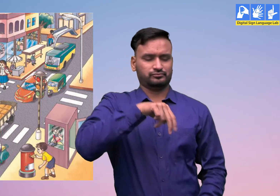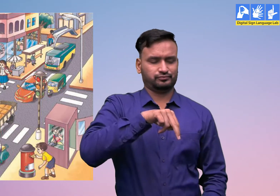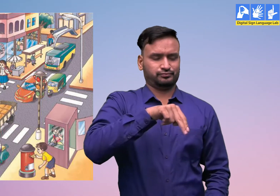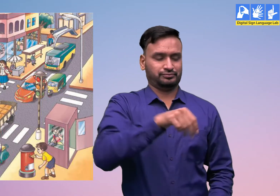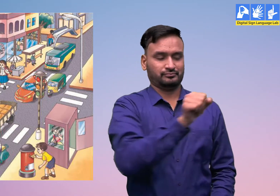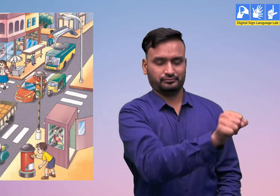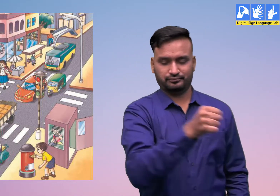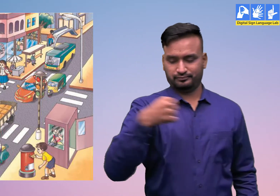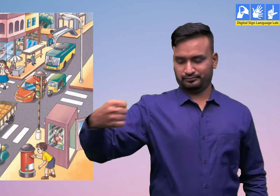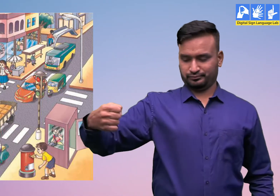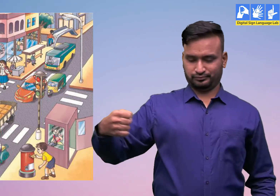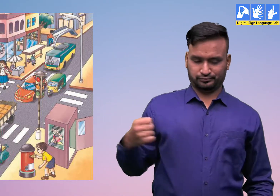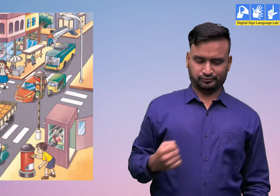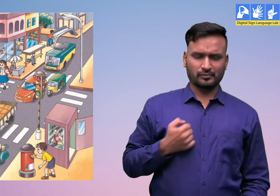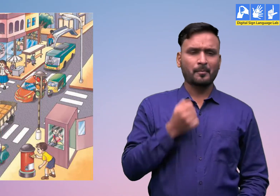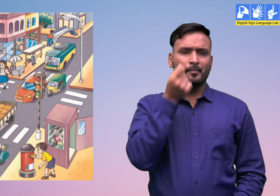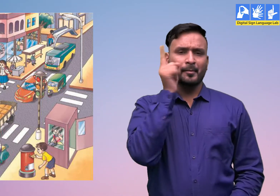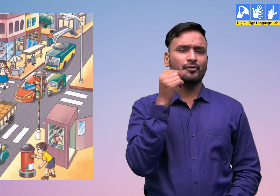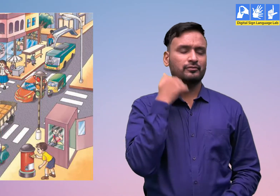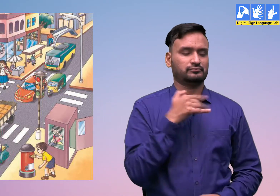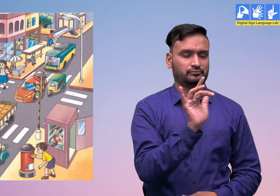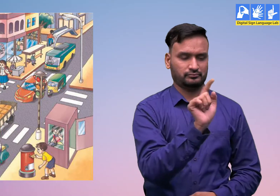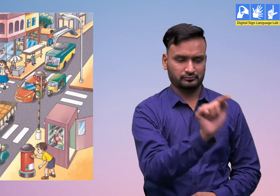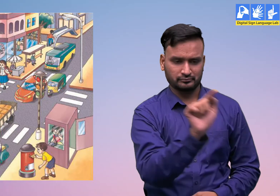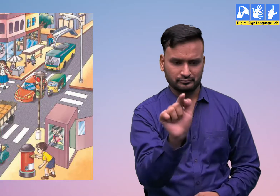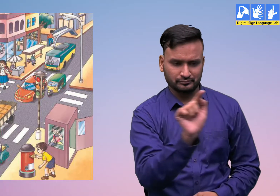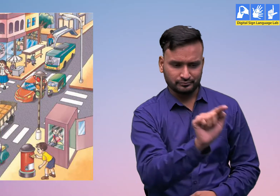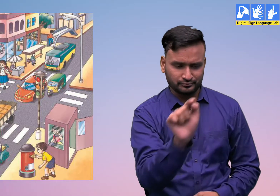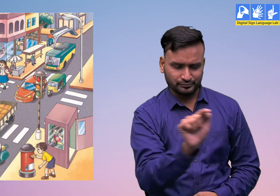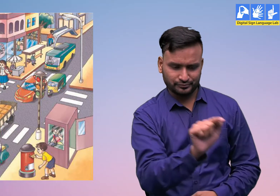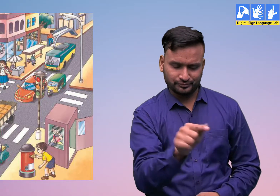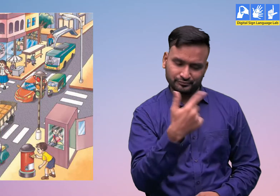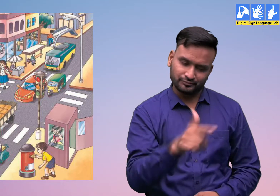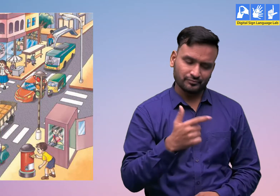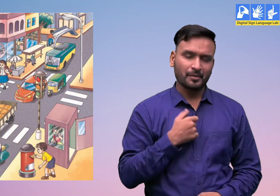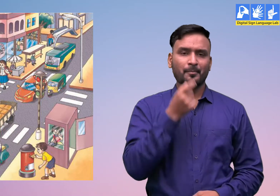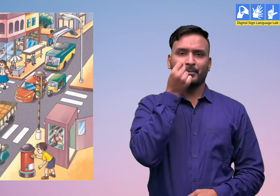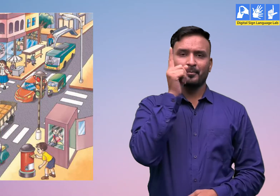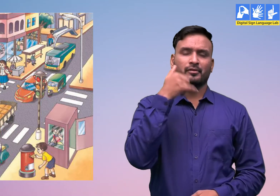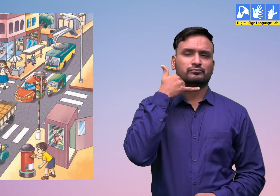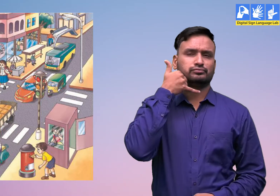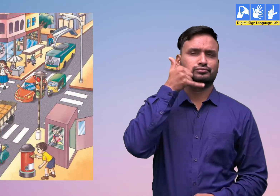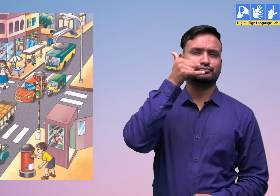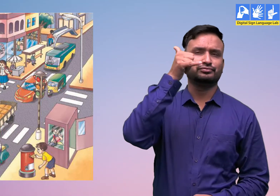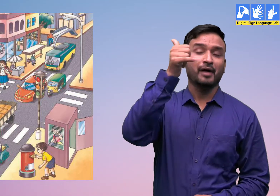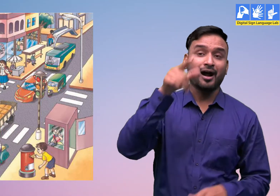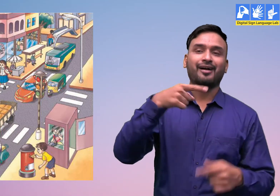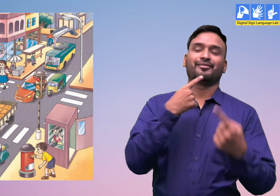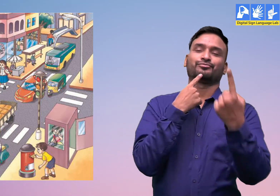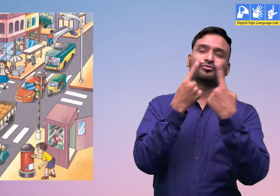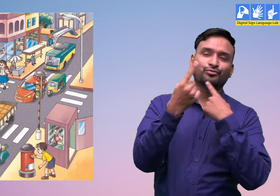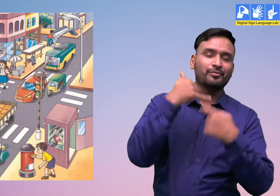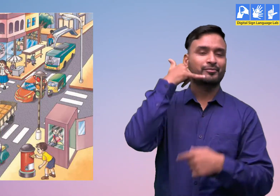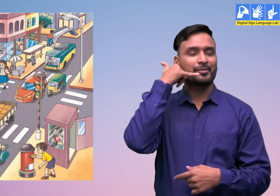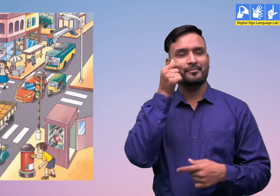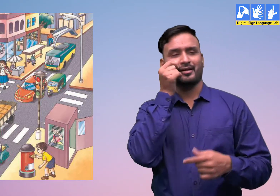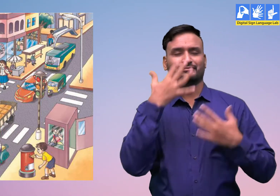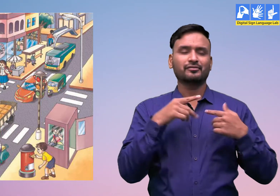टेलिफोन बूट वहाँ जाकर अपने पेरेंट्स को फोन मिलाया और उनसे बात करके वह है बहुत खुस